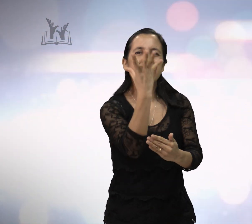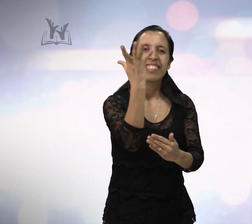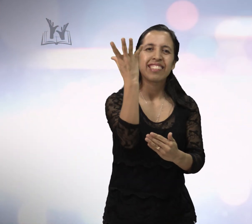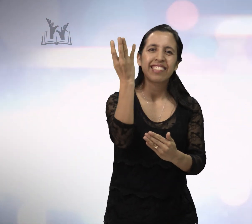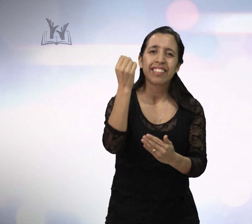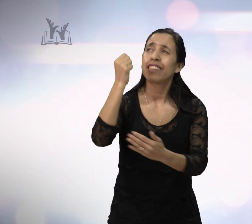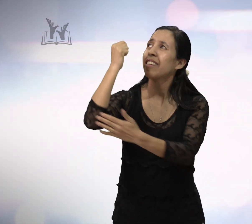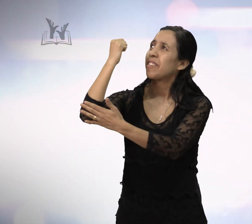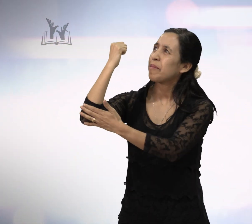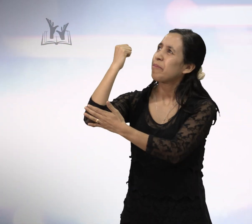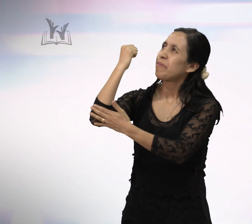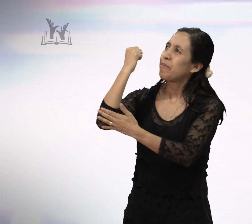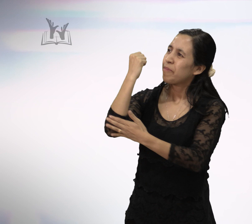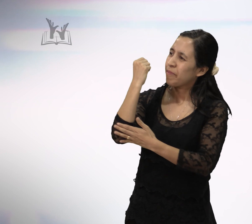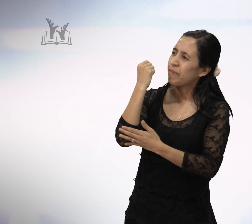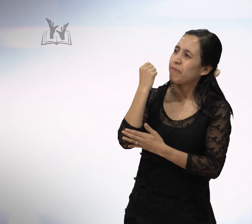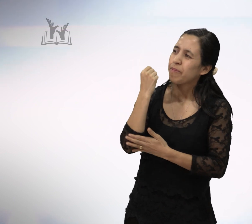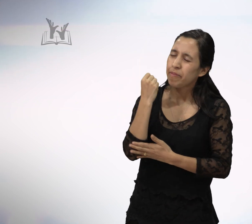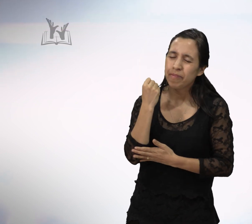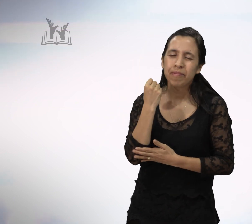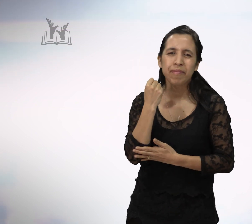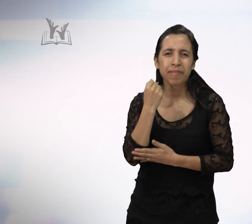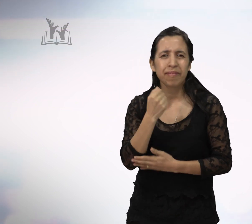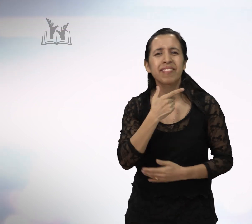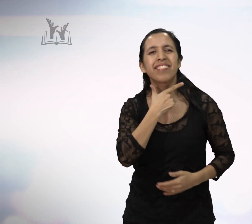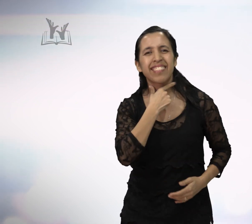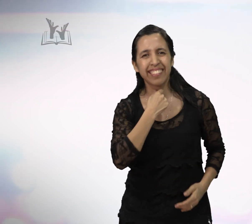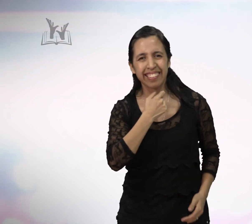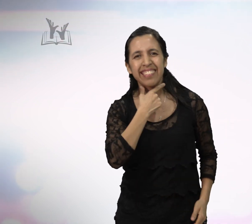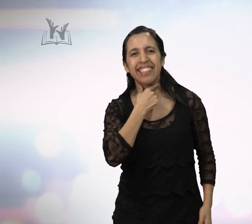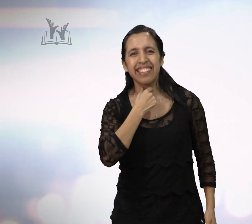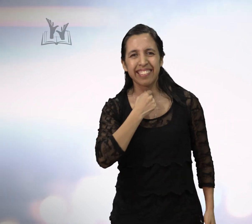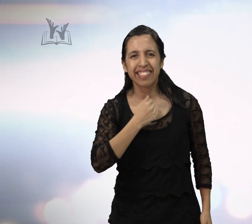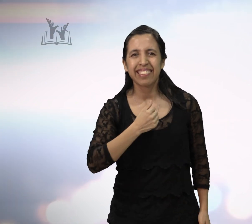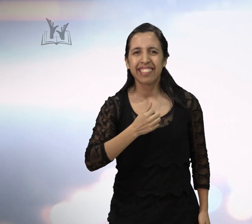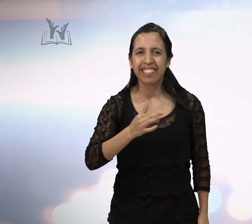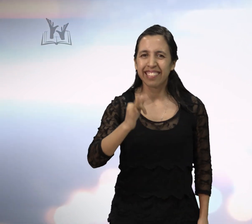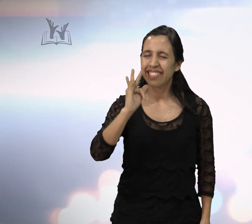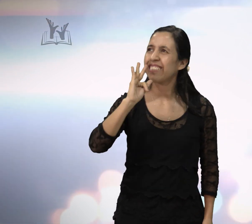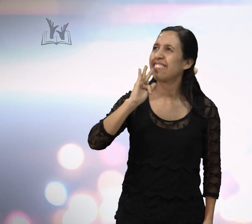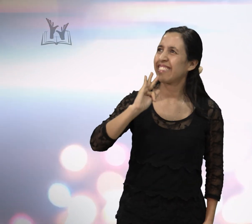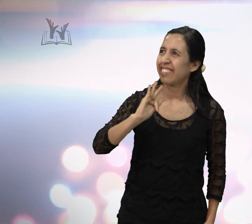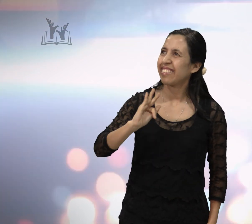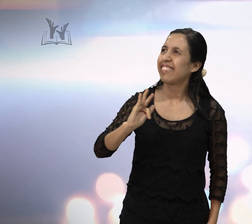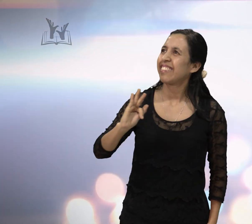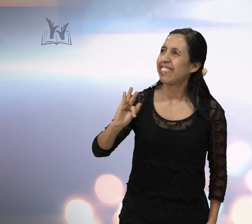ayúdame a ser de fiel